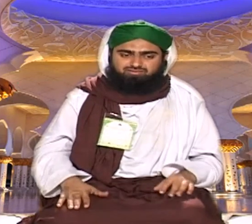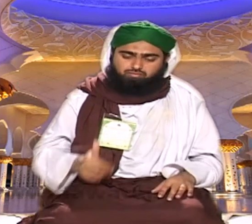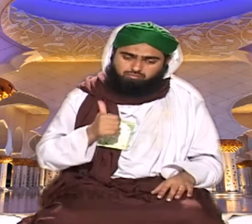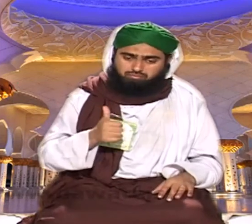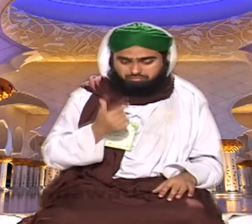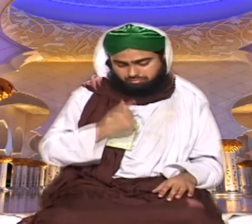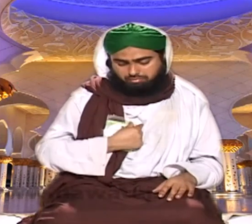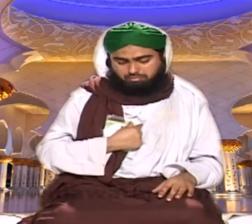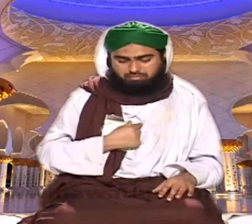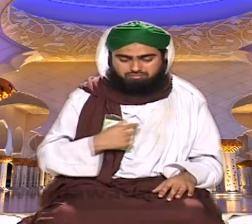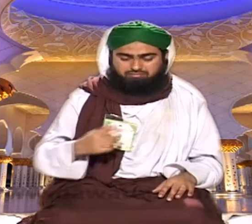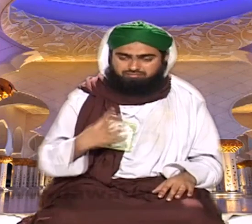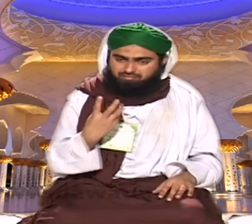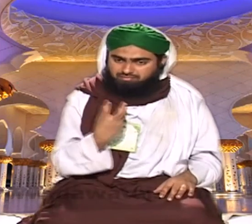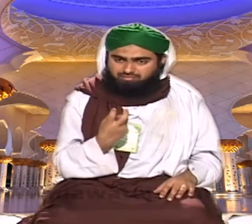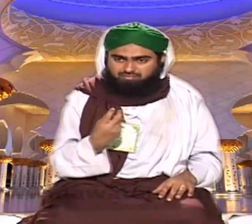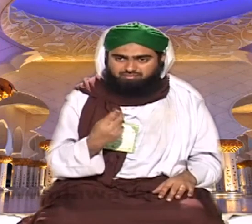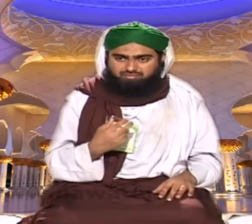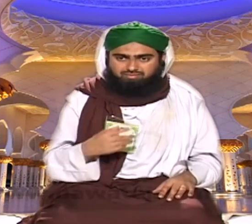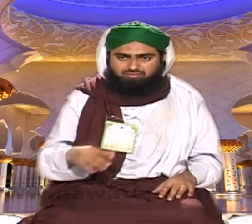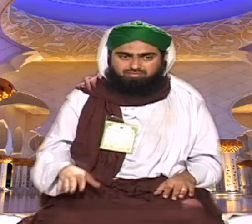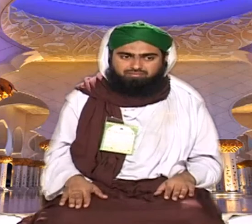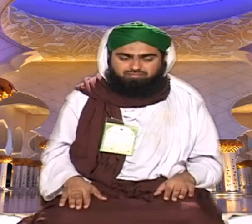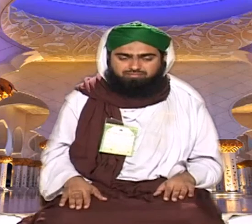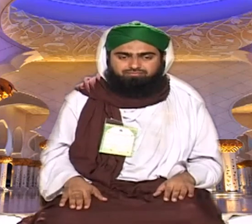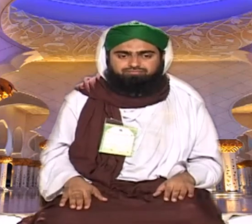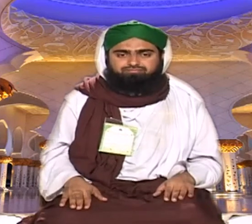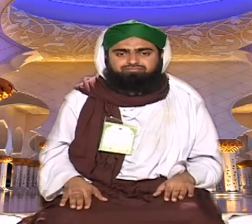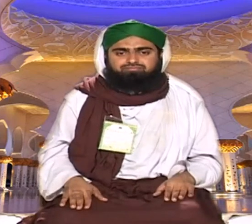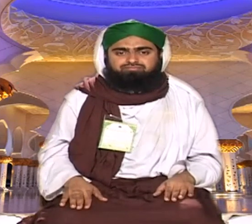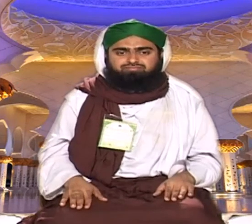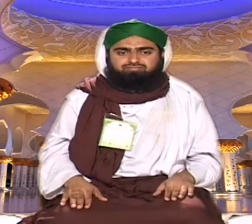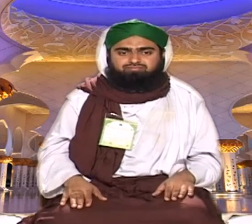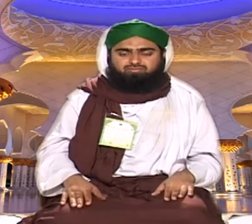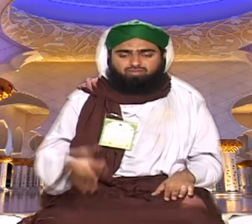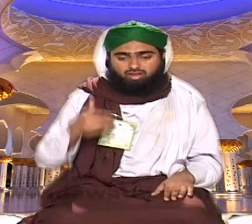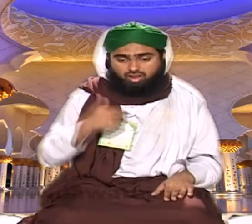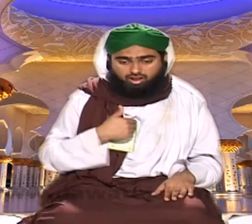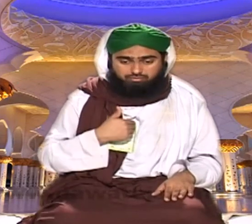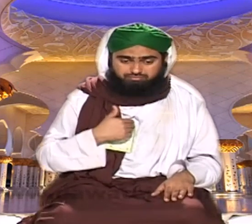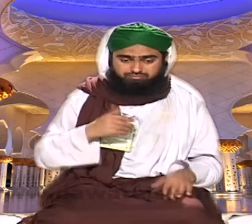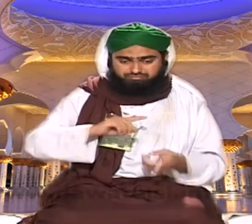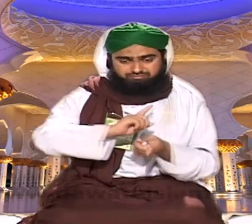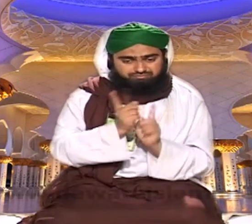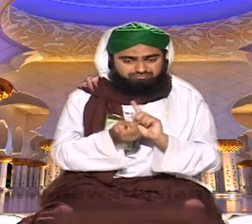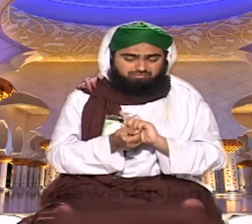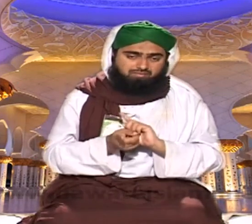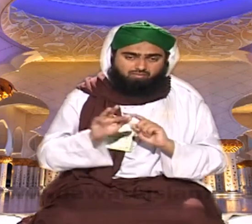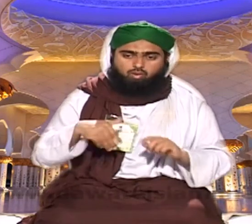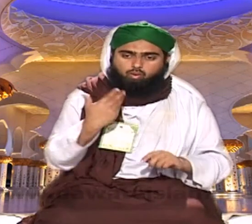بلکل لپی لے اچھے بگ جائیں تو اس کو کہتے ہیں موم جامع اب موم جامع کا نعمل بدل بھی وجود ہے یہ